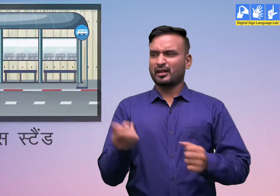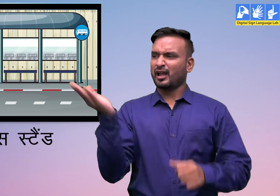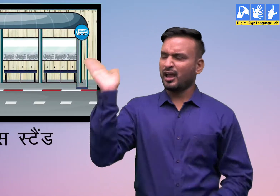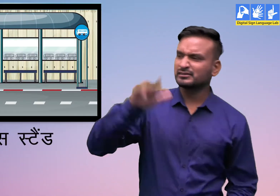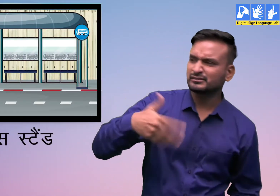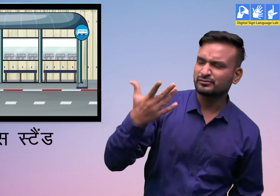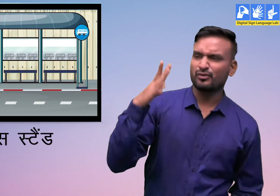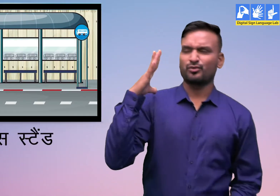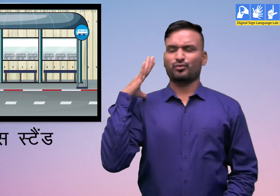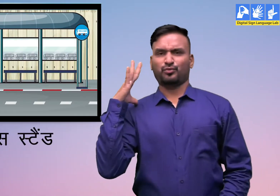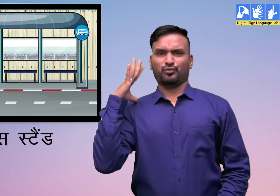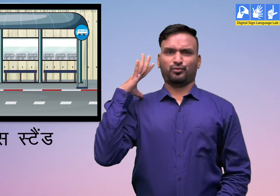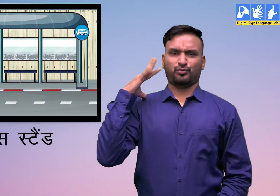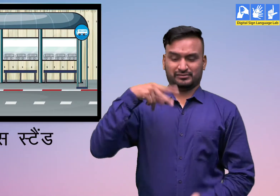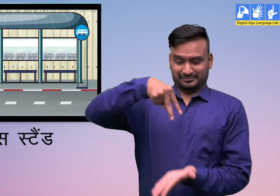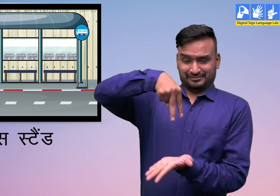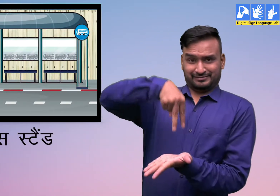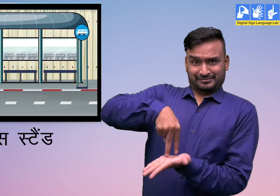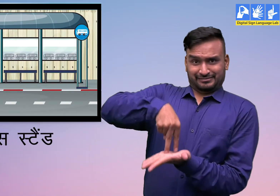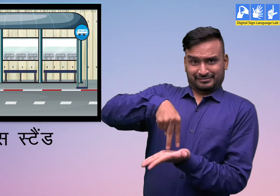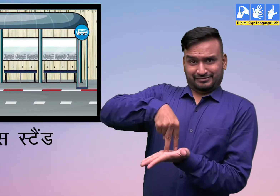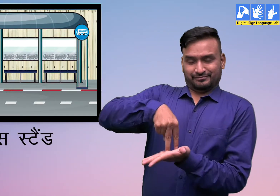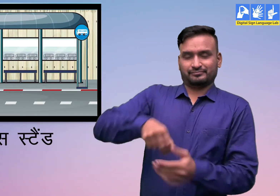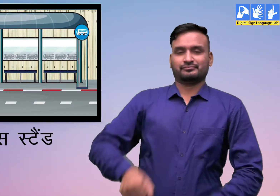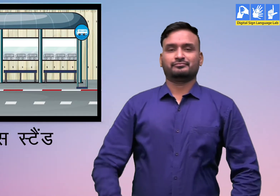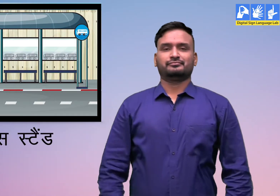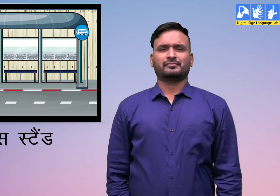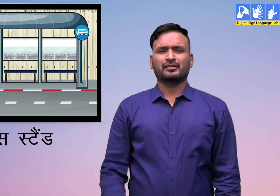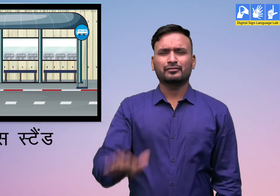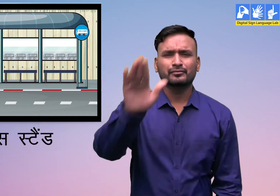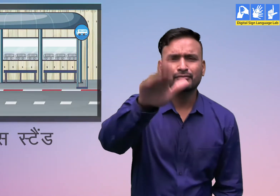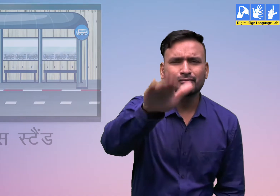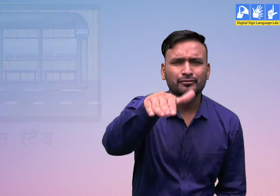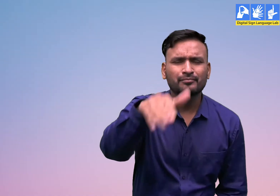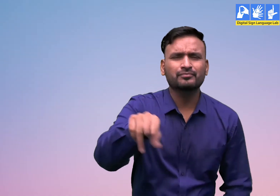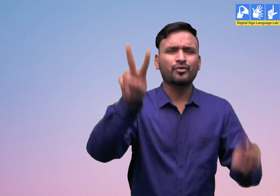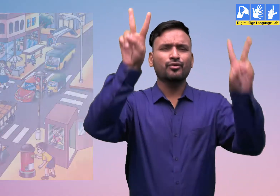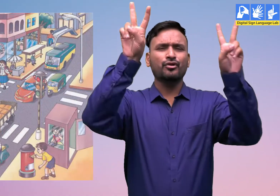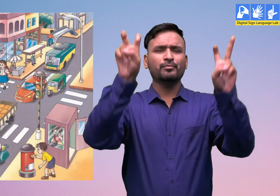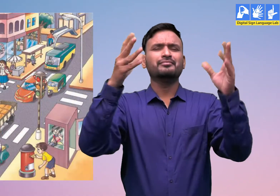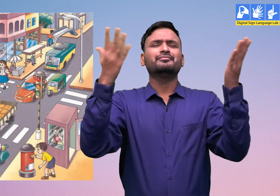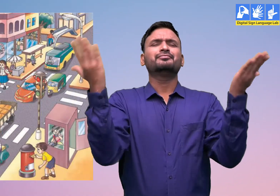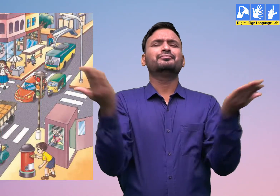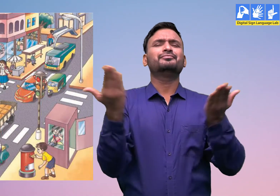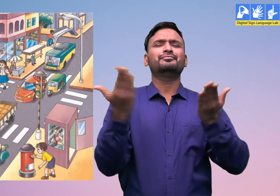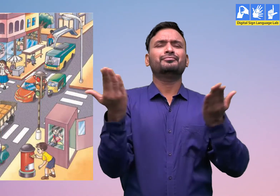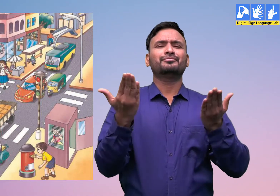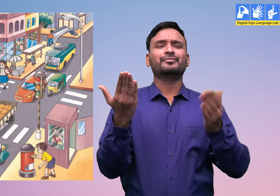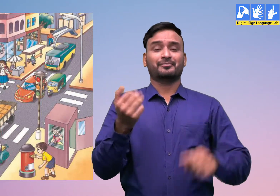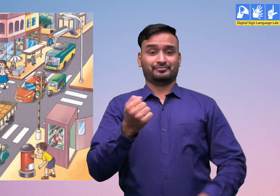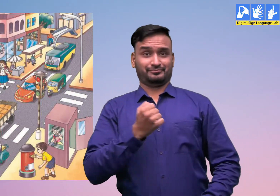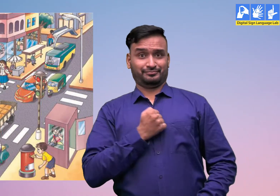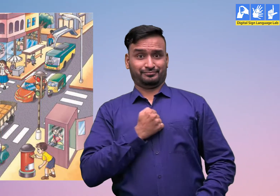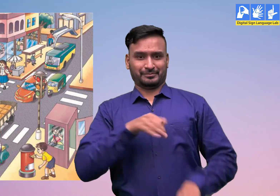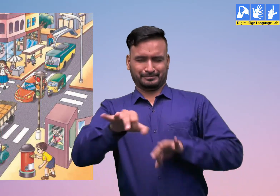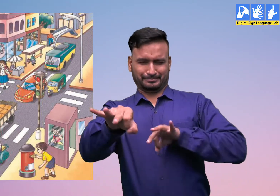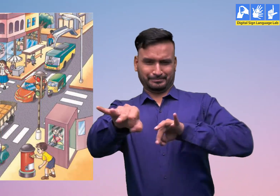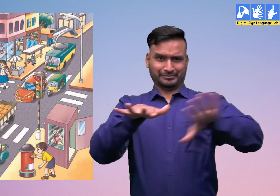बस स्टेंड हेलो आज का वीच्चे क्या है? मेरा